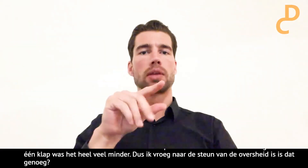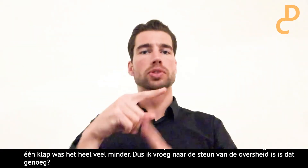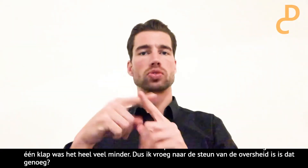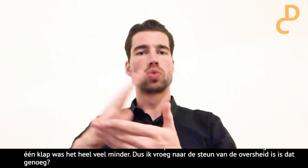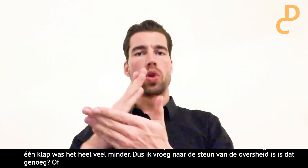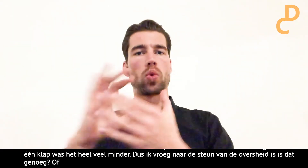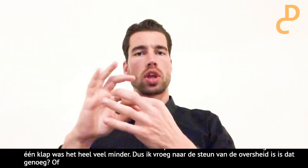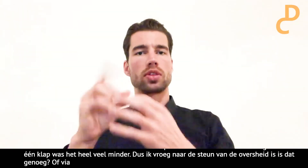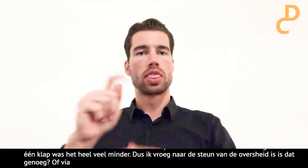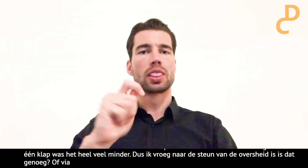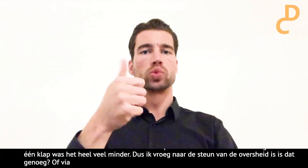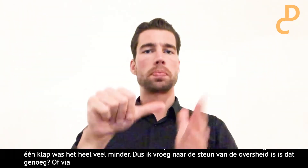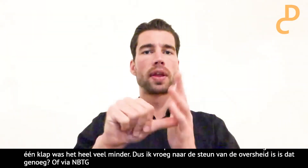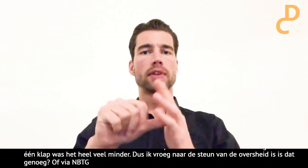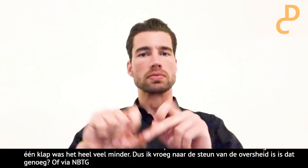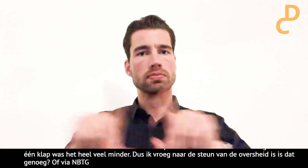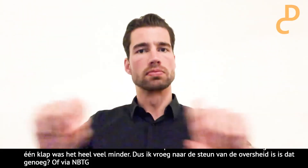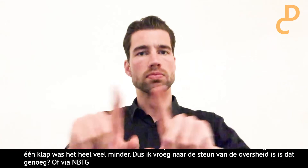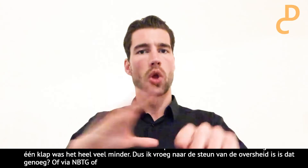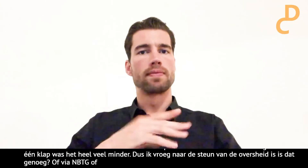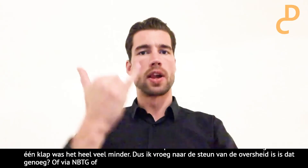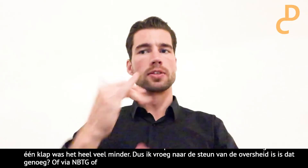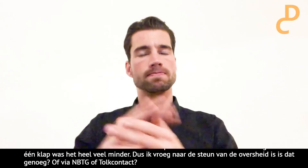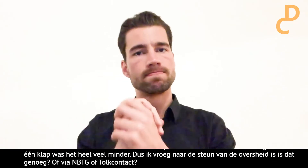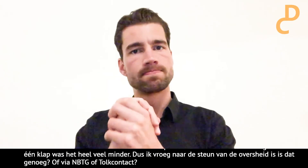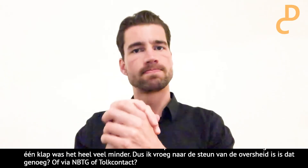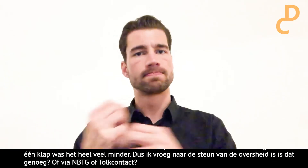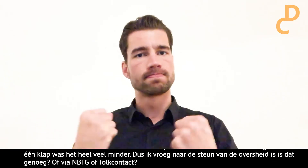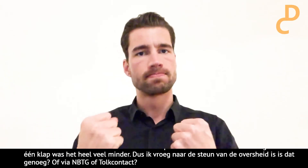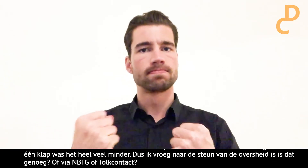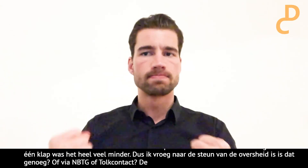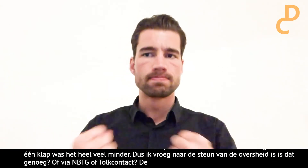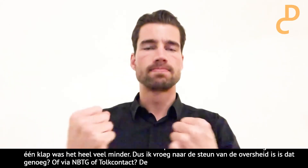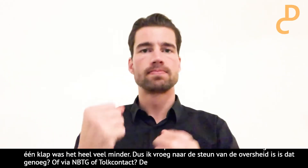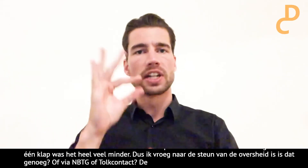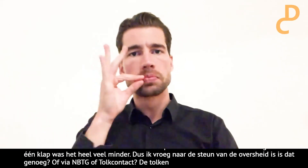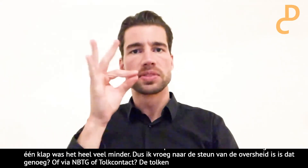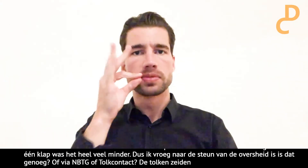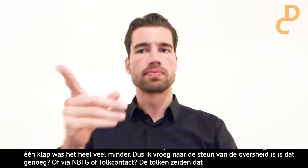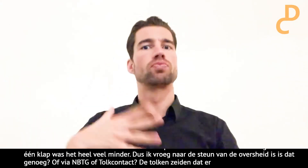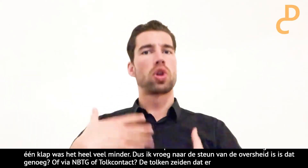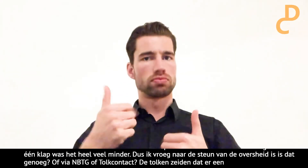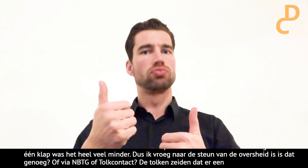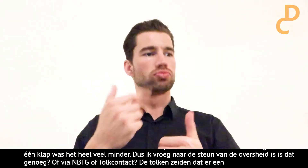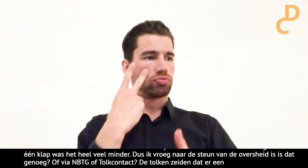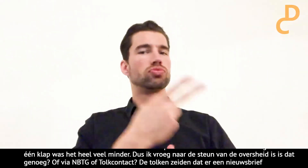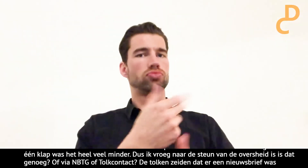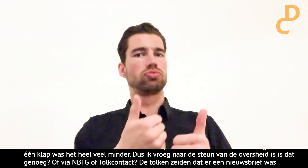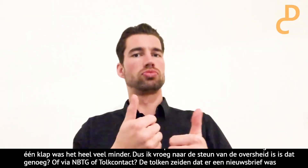Tolken zeiden dat de METG en Tolkcontact nieuwsbrieven hadden uitgestuurd. Met daarin steunbetuigingen en tips. Dus dat